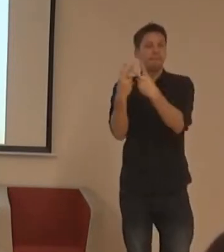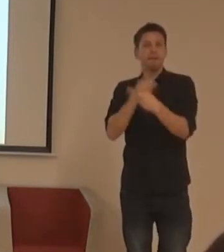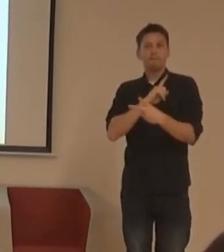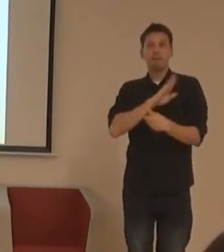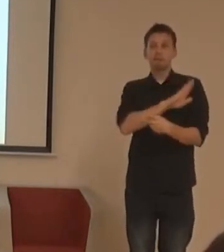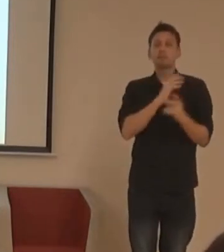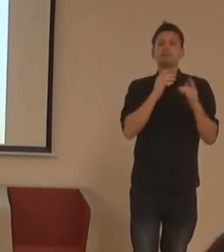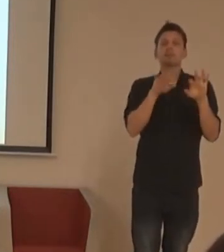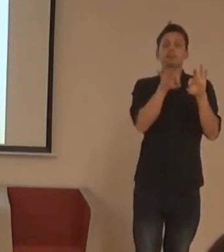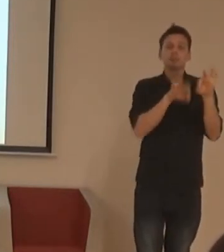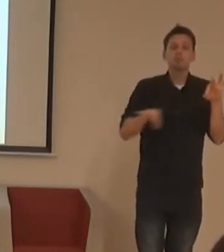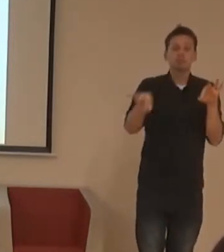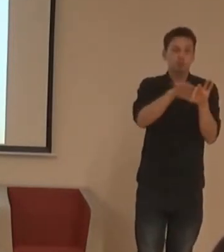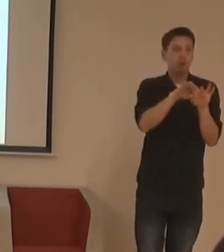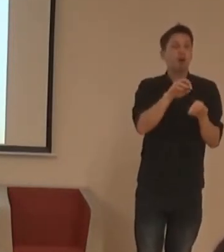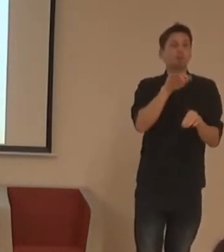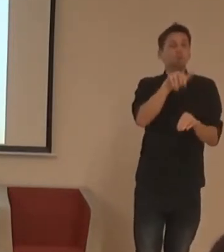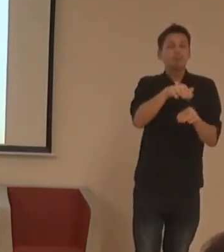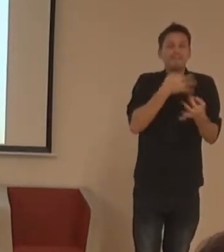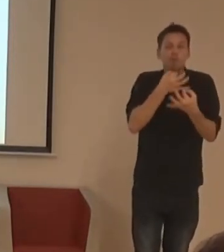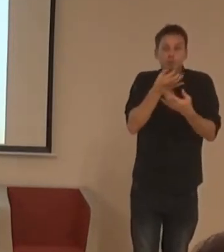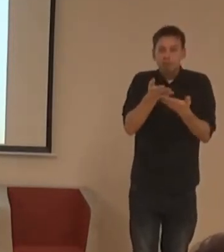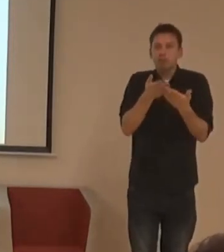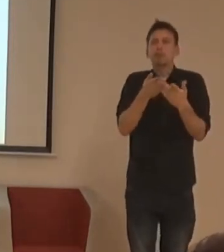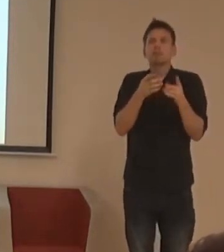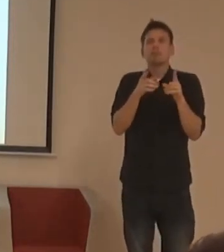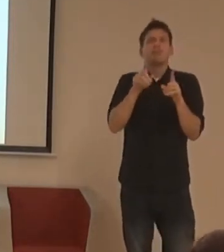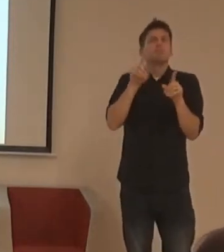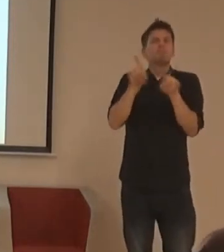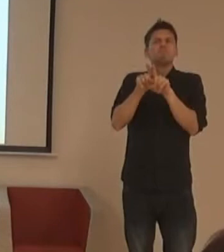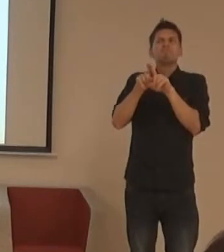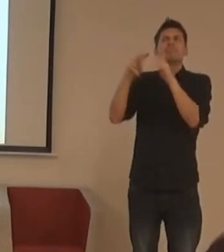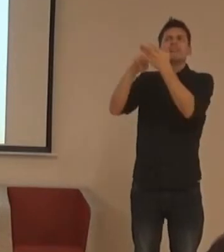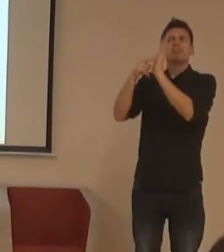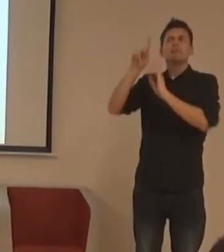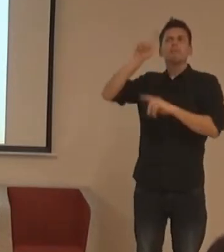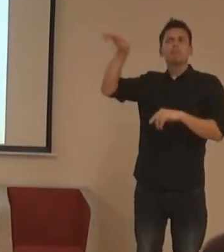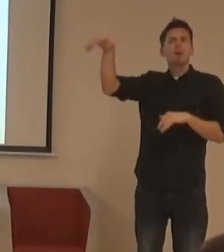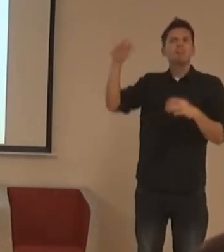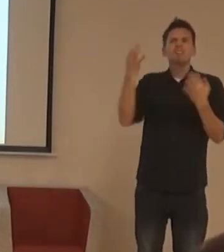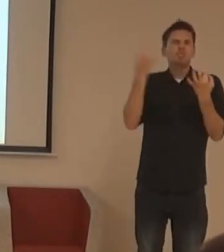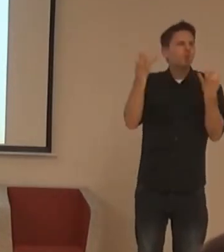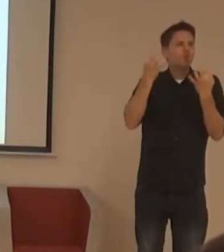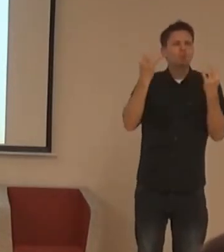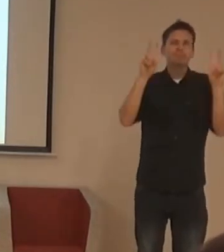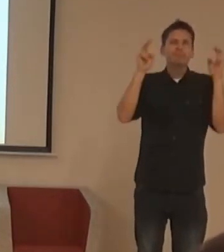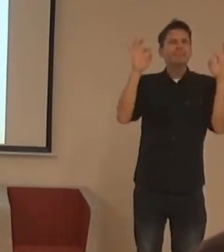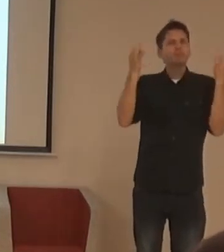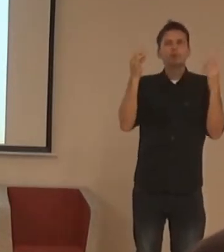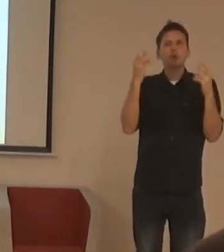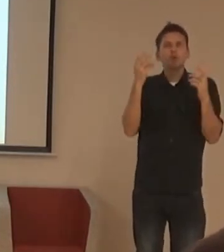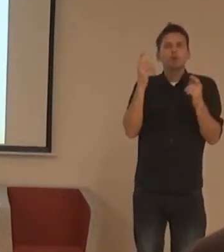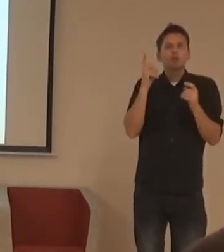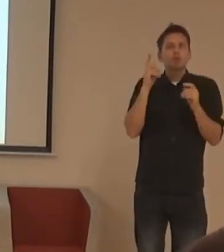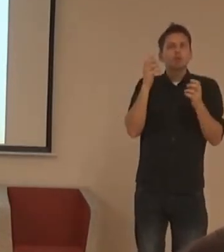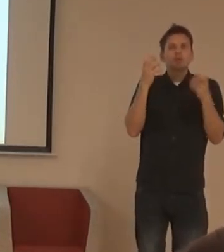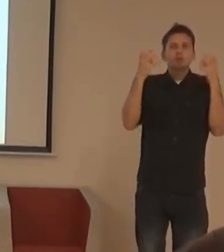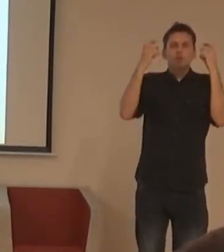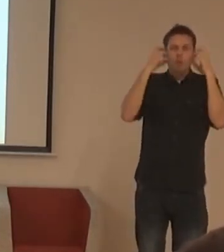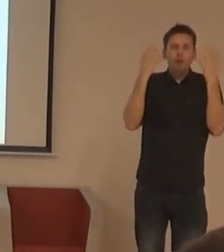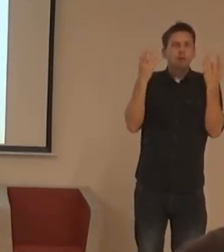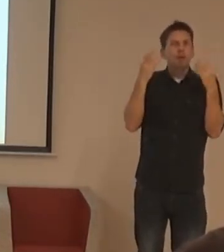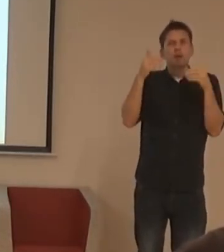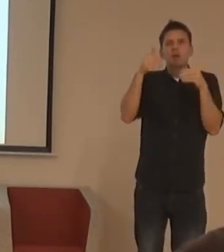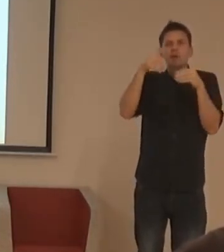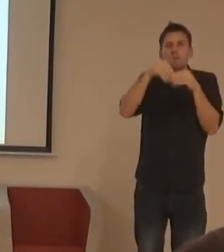vědí, že tam má nějaká sluchátka. Když jsme to naposled přešeli kvůli festivalu Jeden cvět, tak byla nějaká sluchátka, takový ten audioset pro